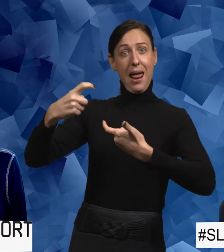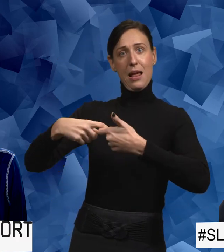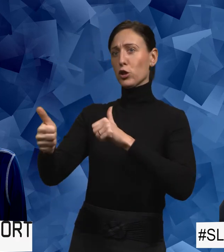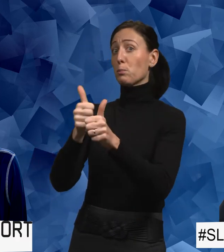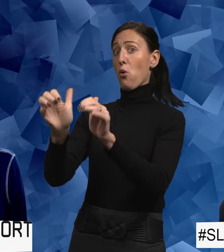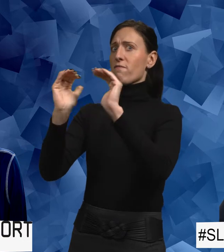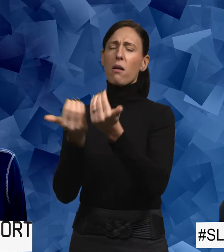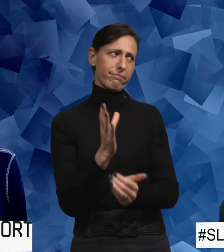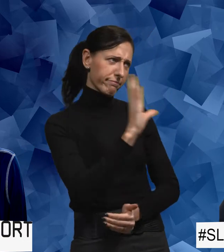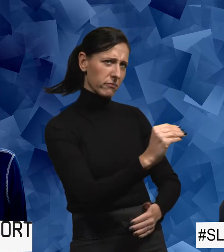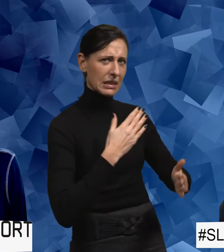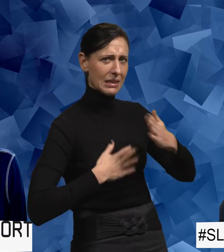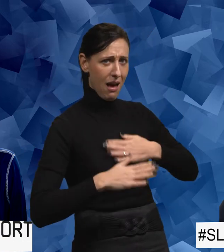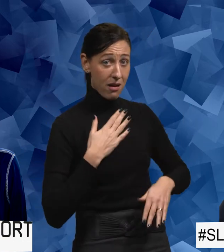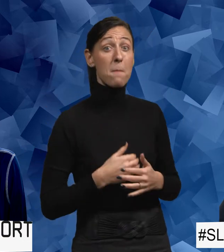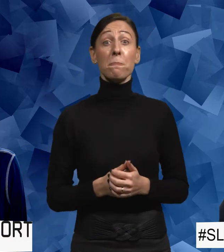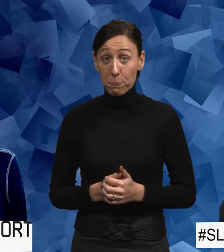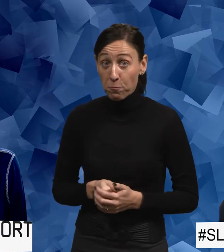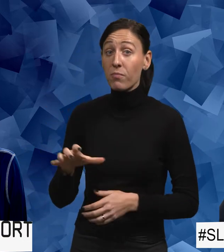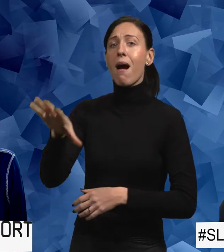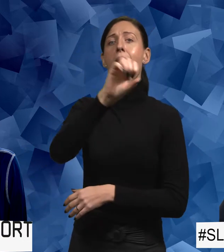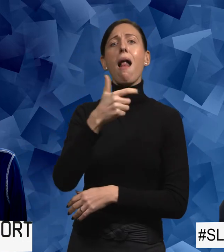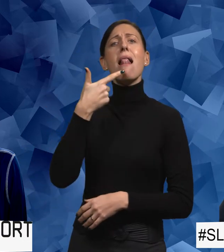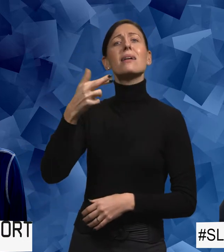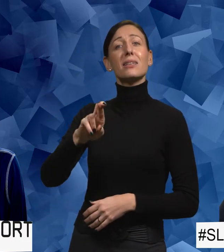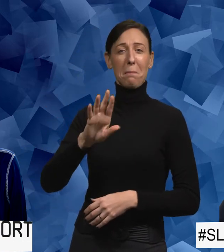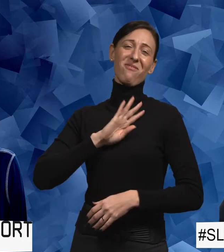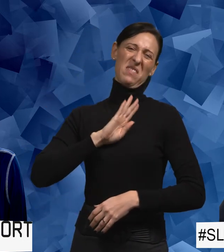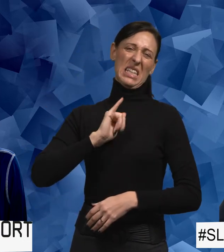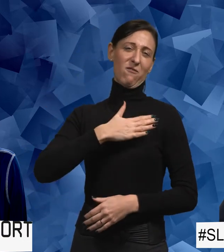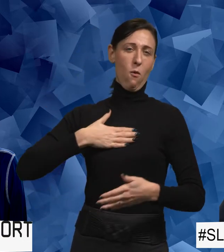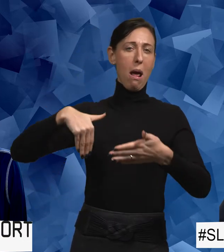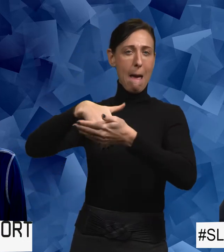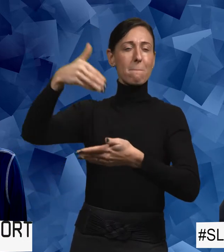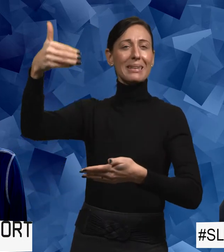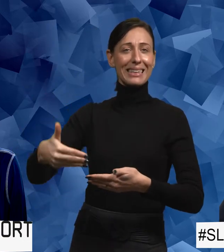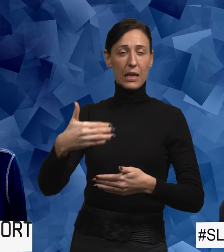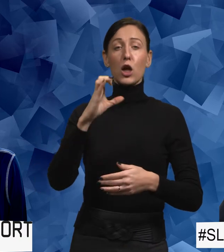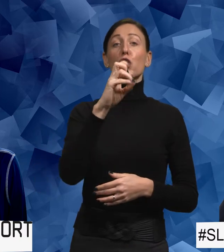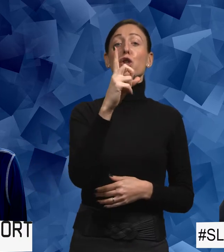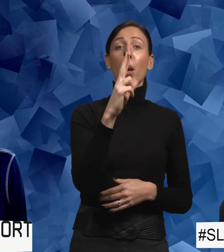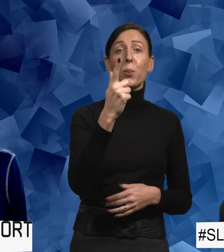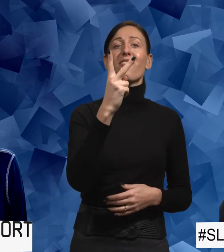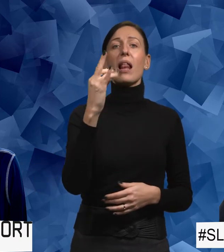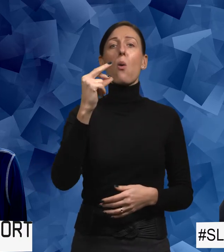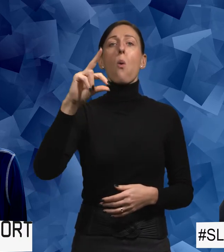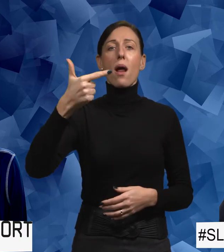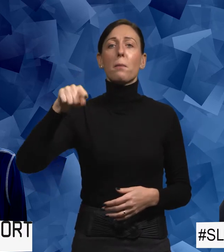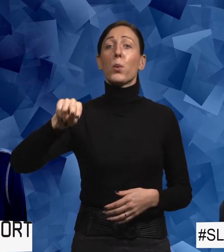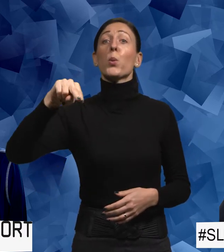sportvärlden. Gärna. Alla våra exempel finns ju på våran hemsida slutvillkorat.nu. där